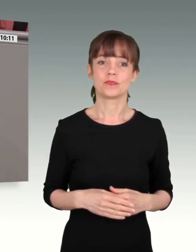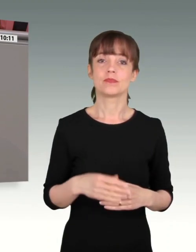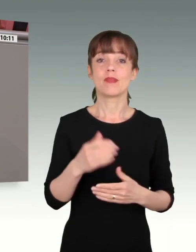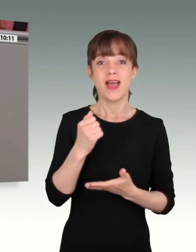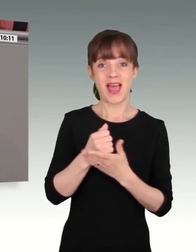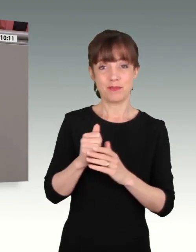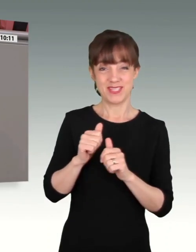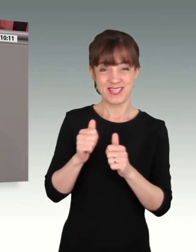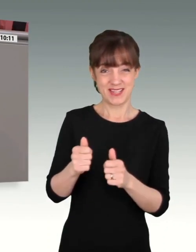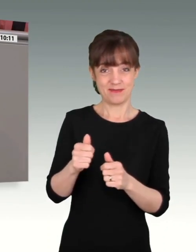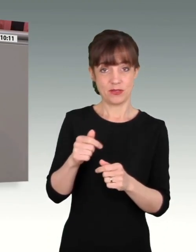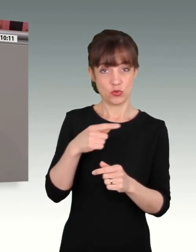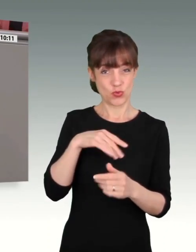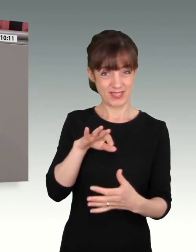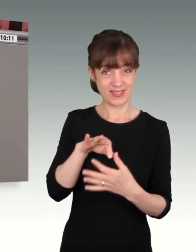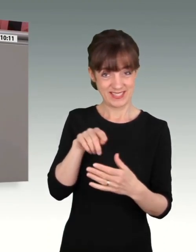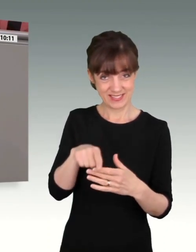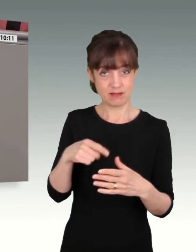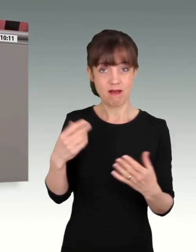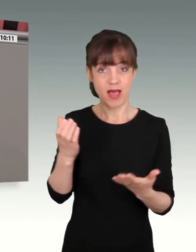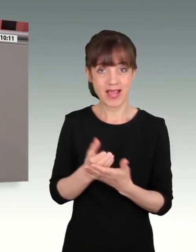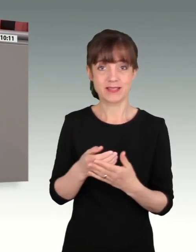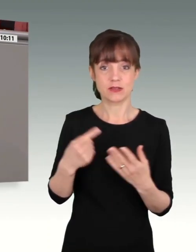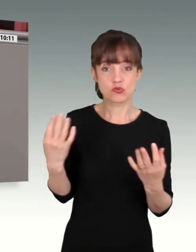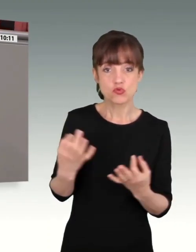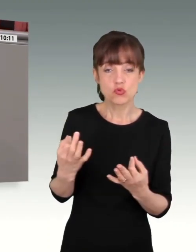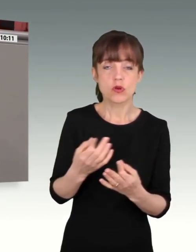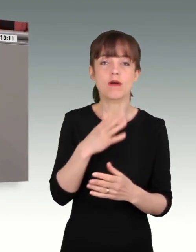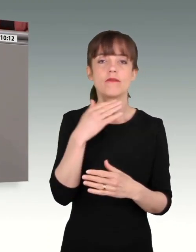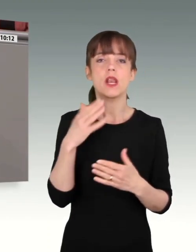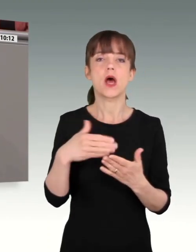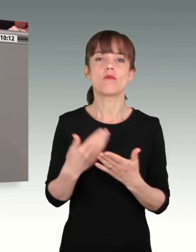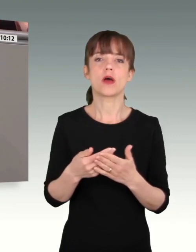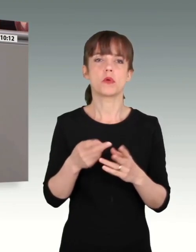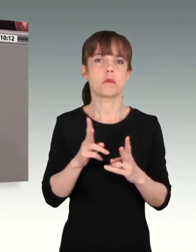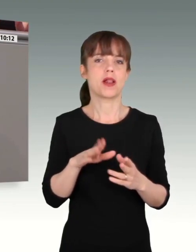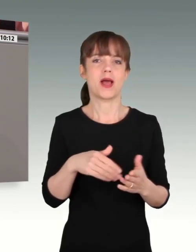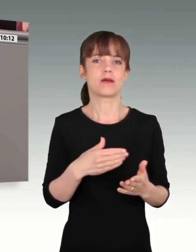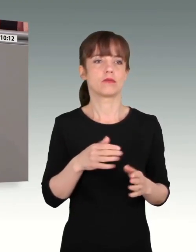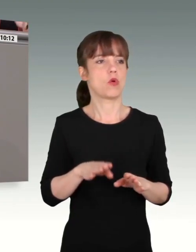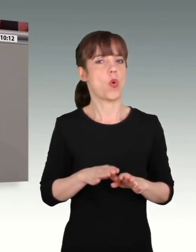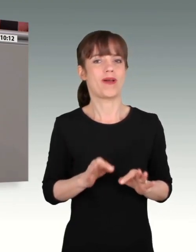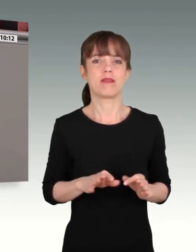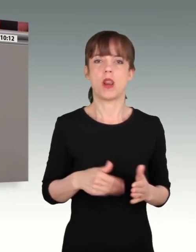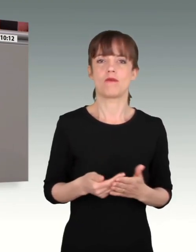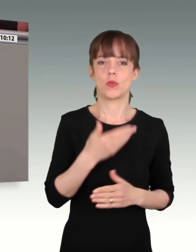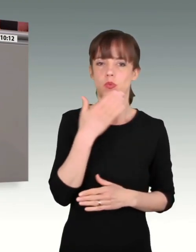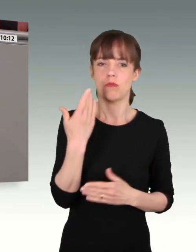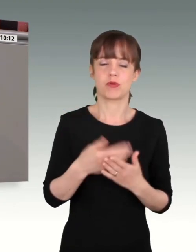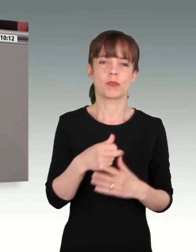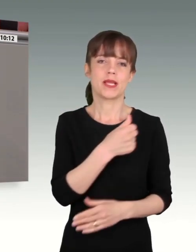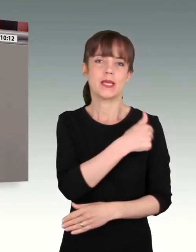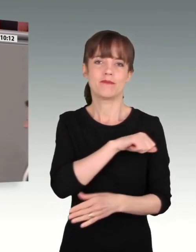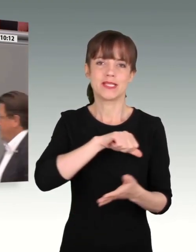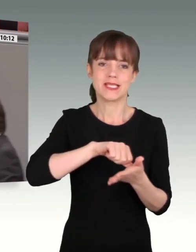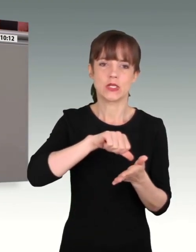nicht zu ihrem Kernauftrag der Landes- und Bündnisverteidigung gehört. Im Impfzentrum, im Gesundheitsamt, im Alten, in Pflegeeinrichtungen haben